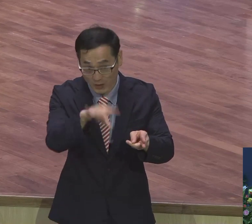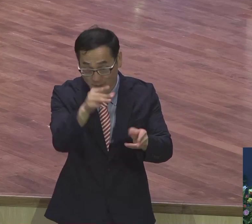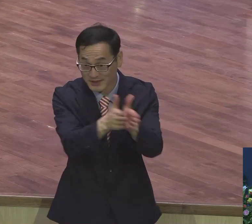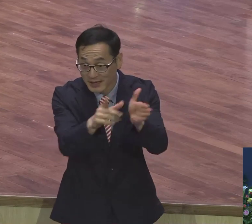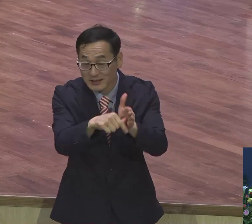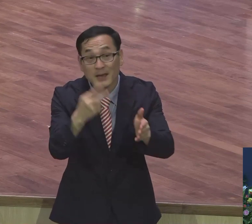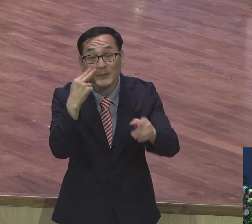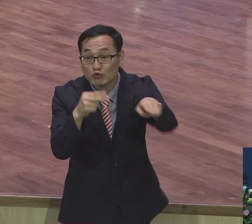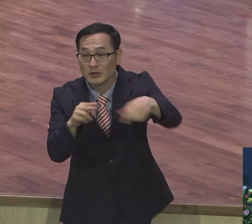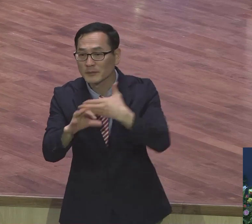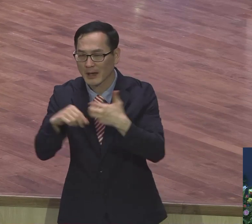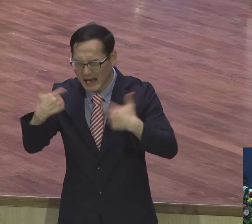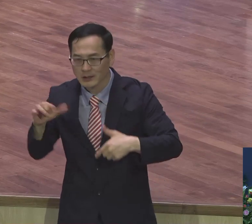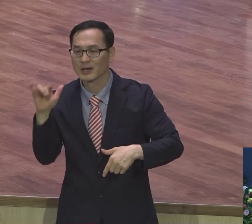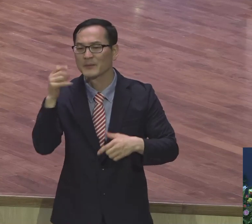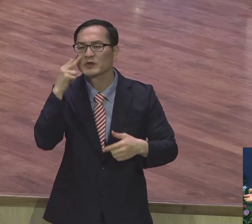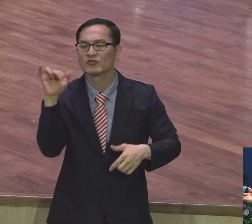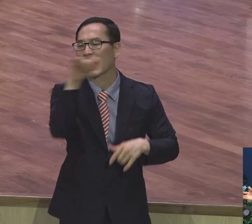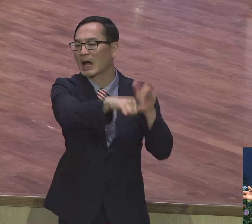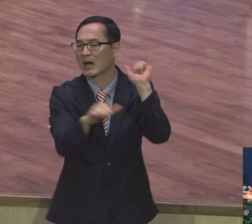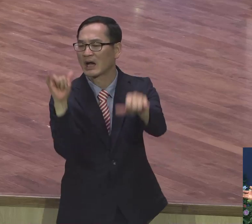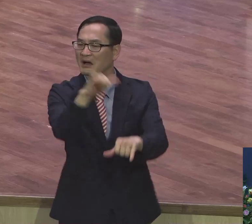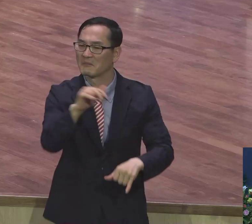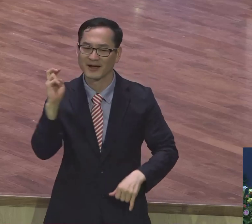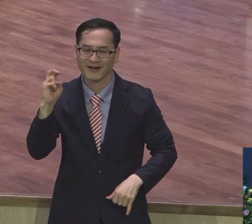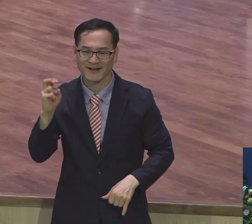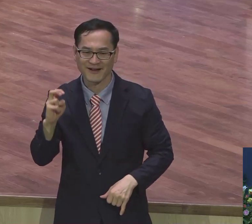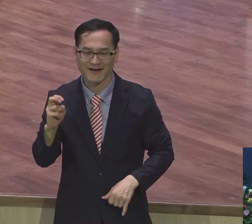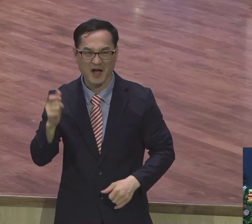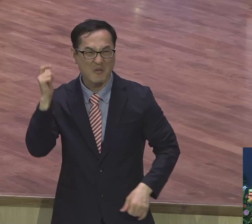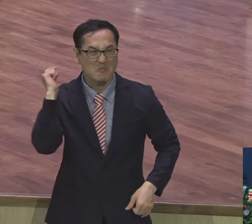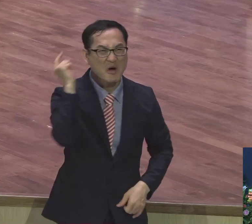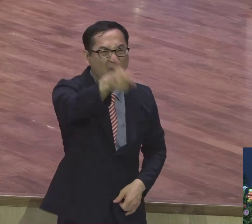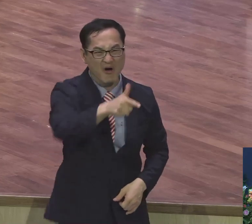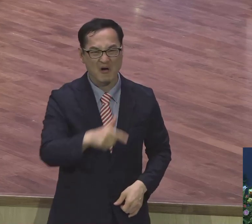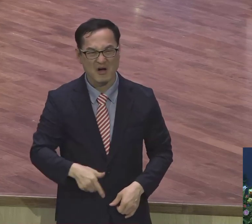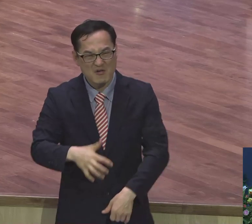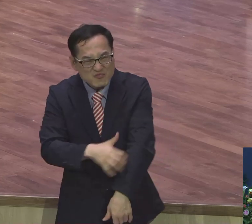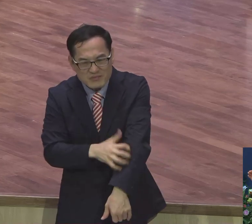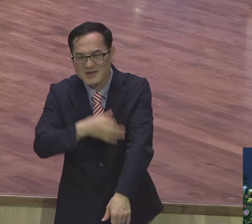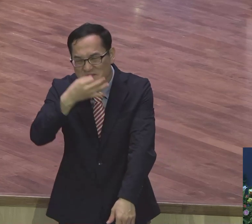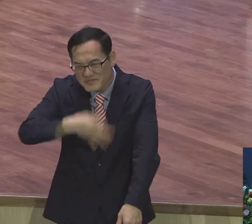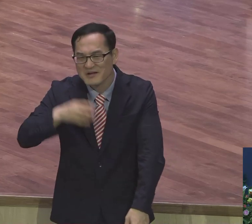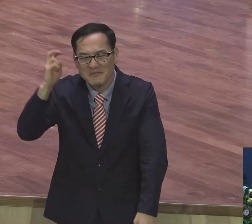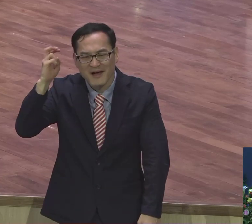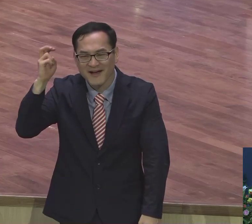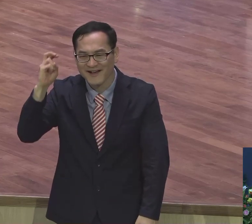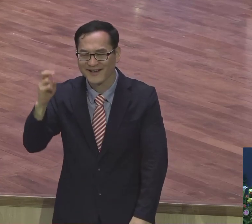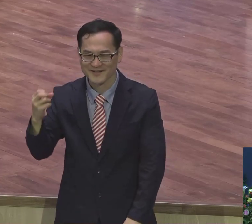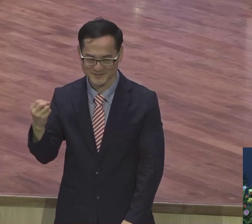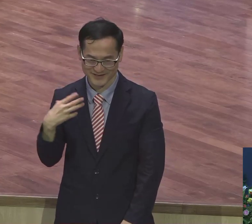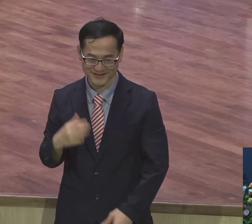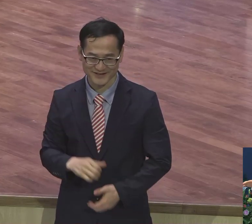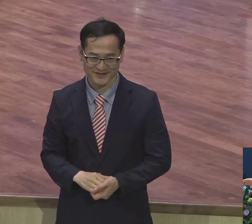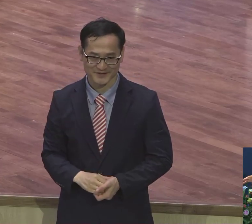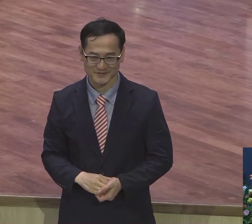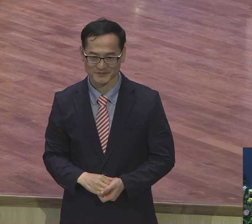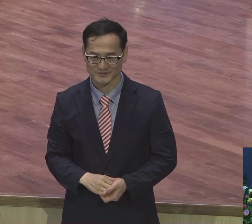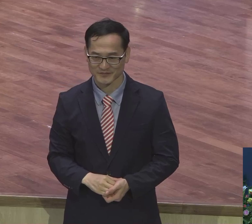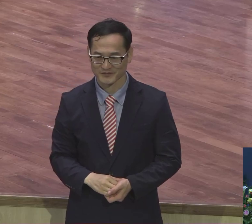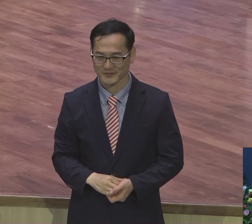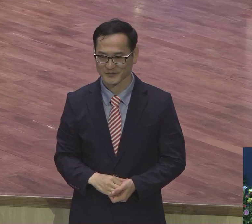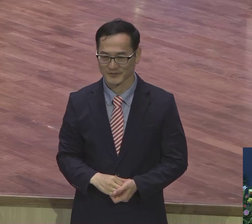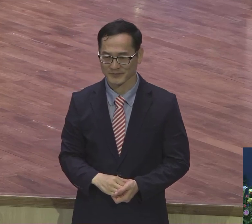그때는 월낮 집회가 매주 있었어요. 매주. 매주 월화 집회가 지방으로 돌면서 이